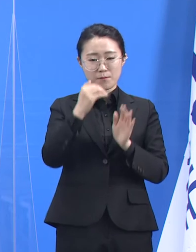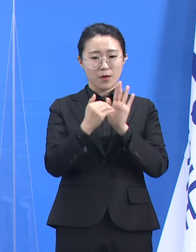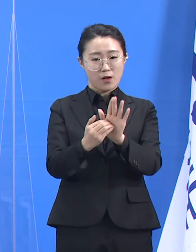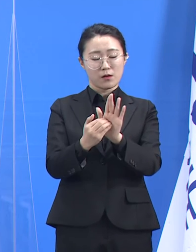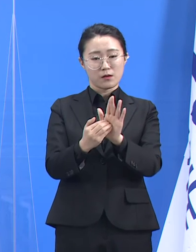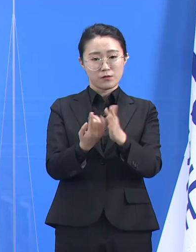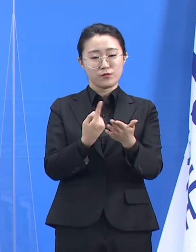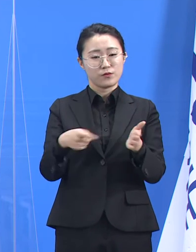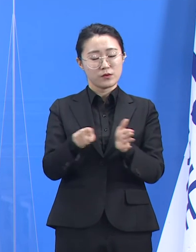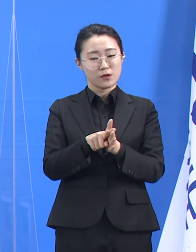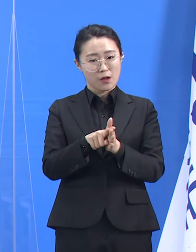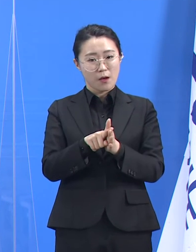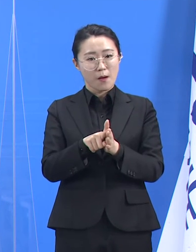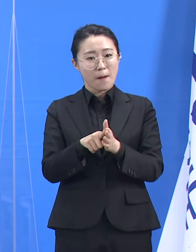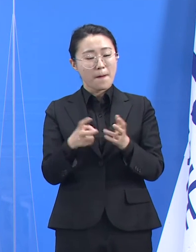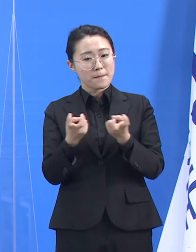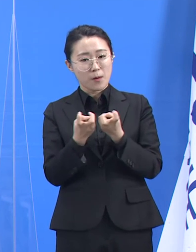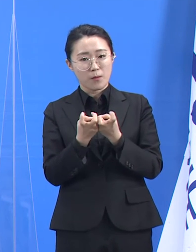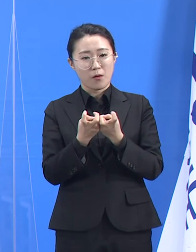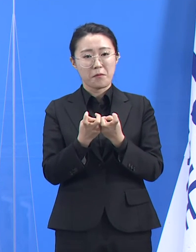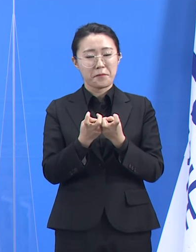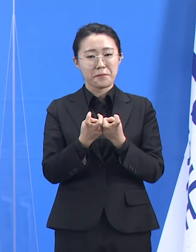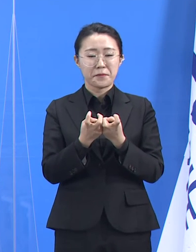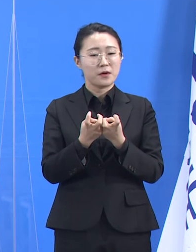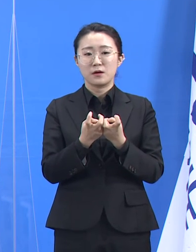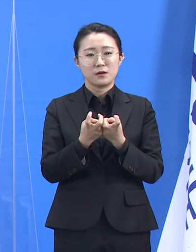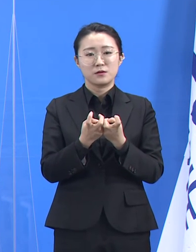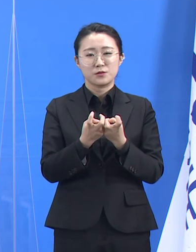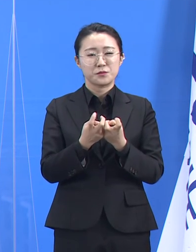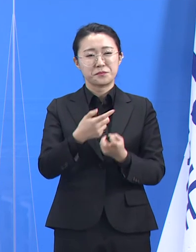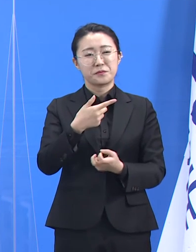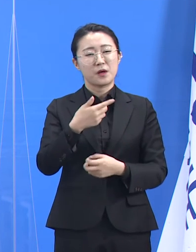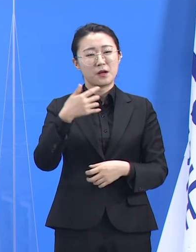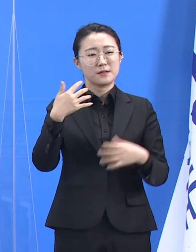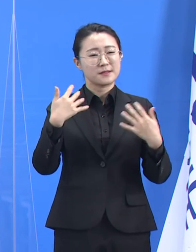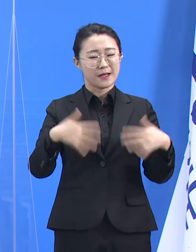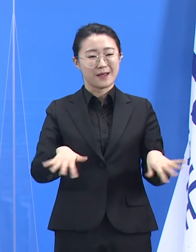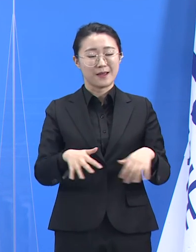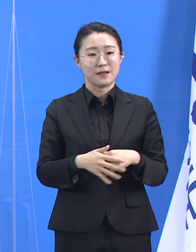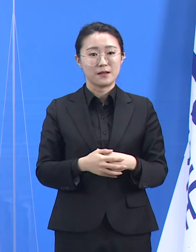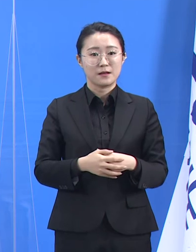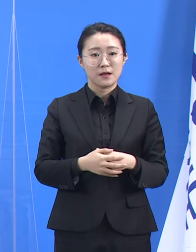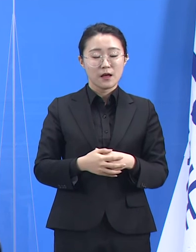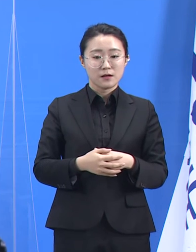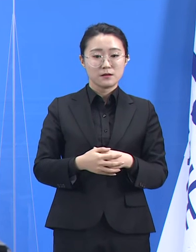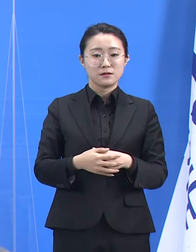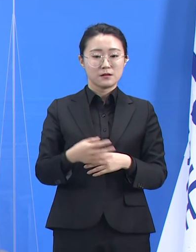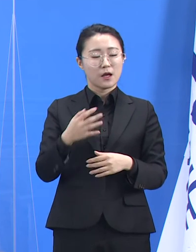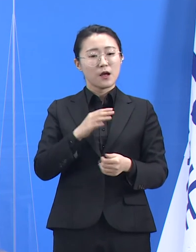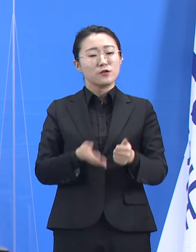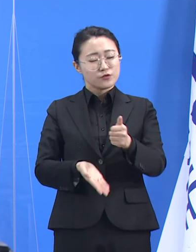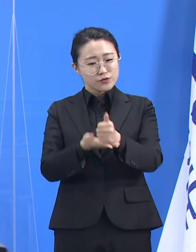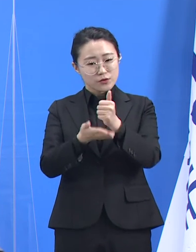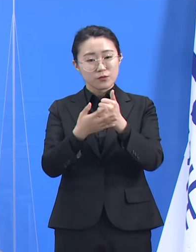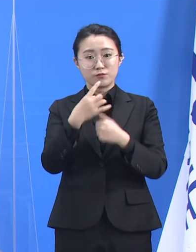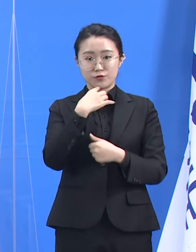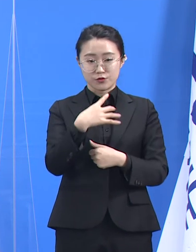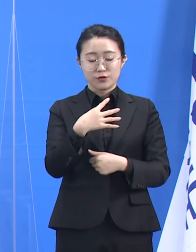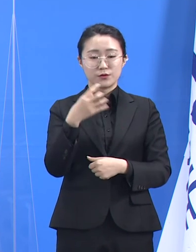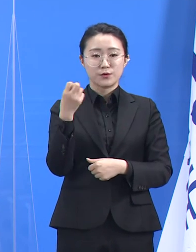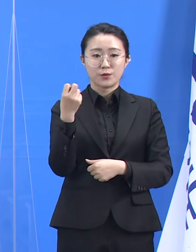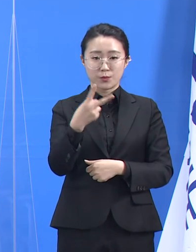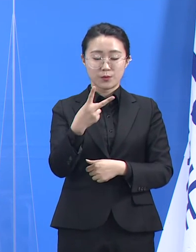수칙은 대체로 권고 수준에 머무르는 것들이 많고 그동안 우리 사회의 관심도 상대적으로는 적었습니다.